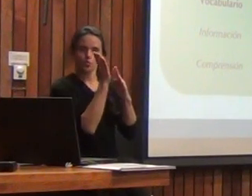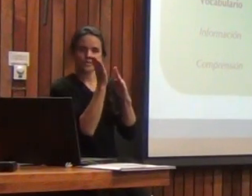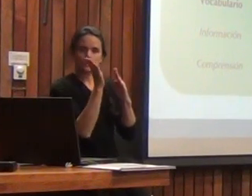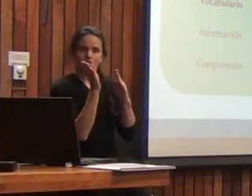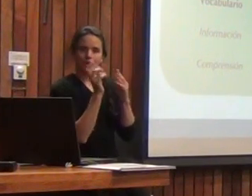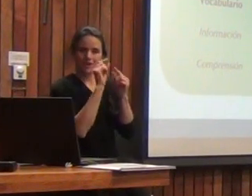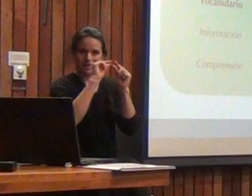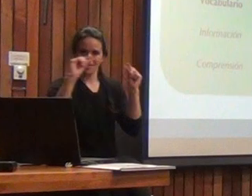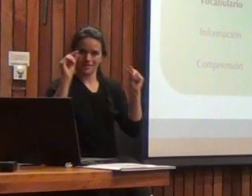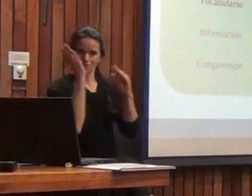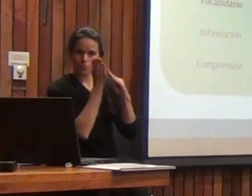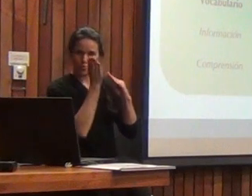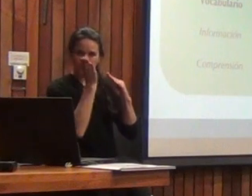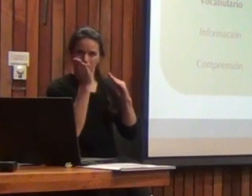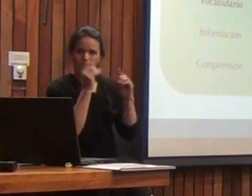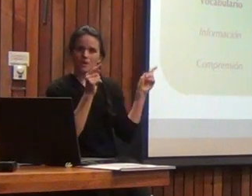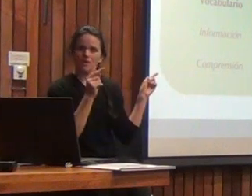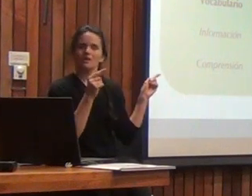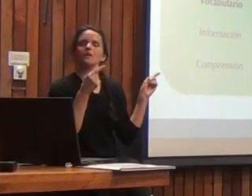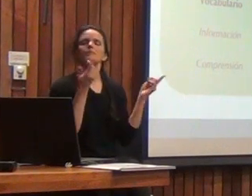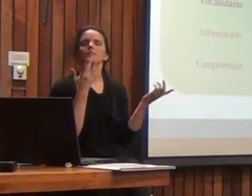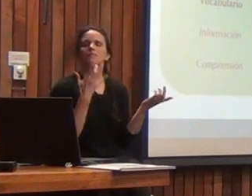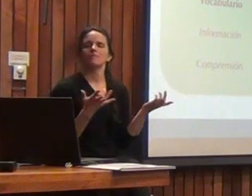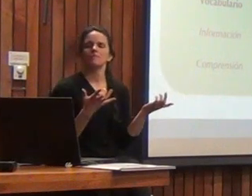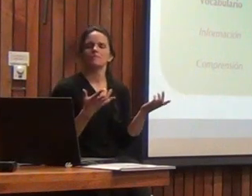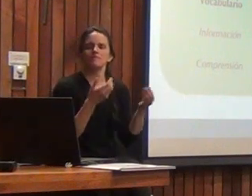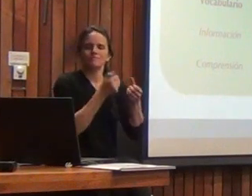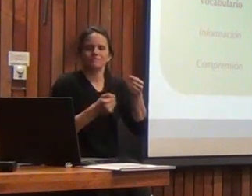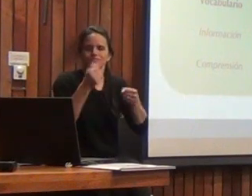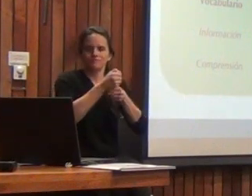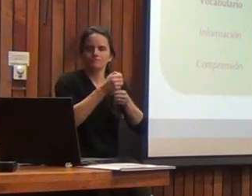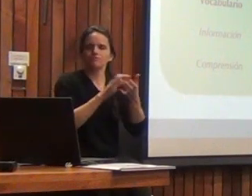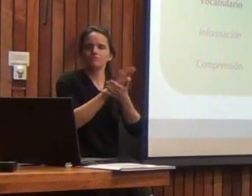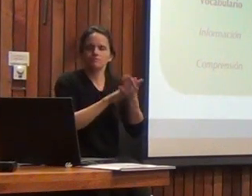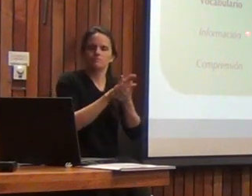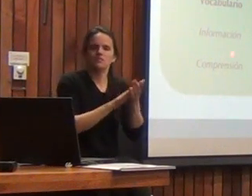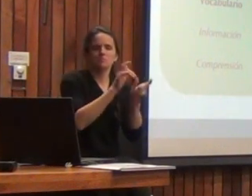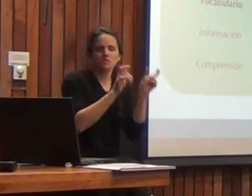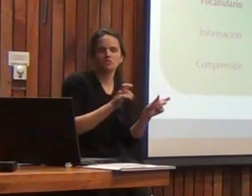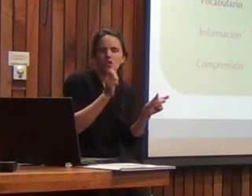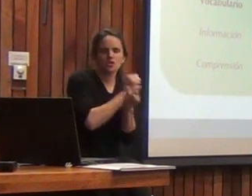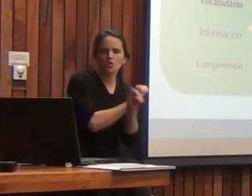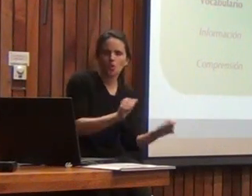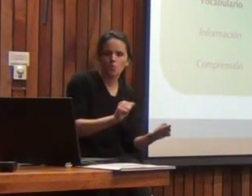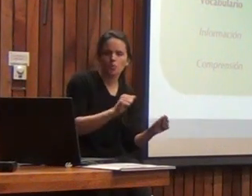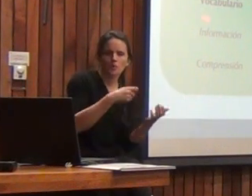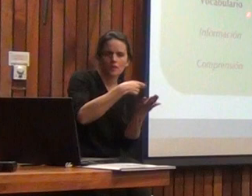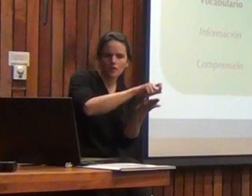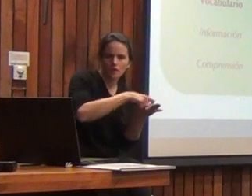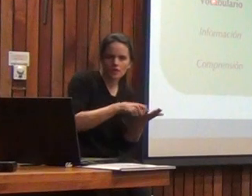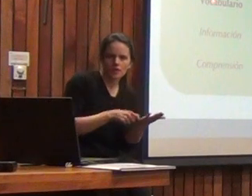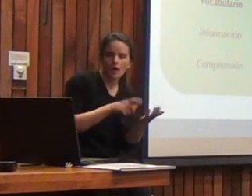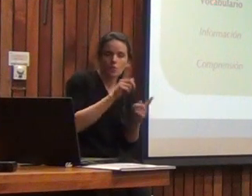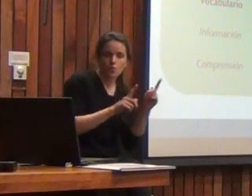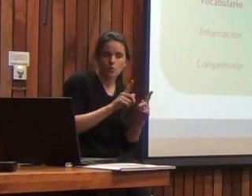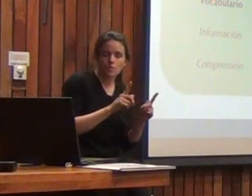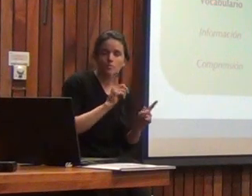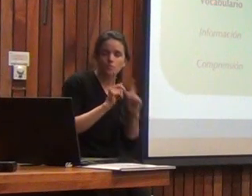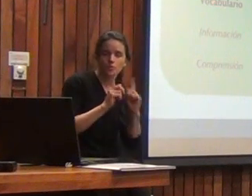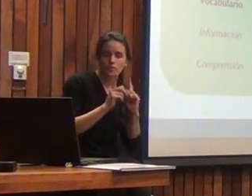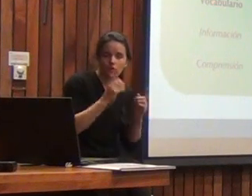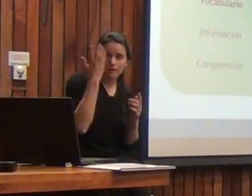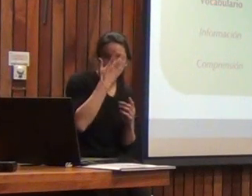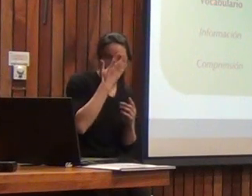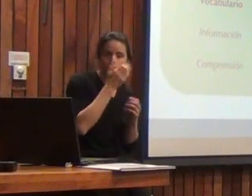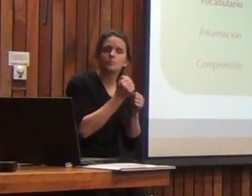son aquellas que sepan para realizar sustituciones. por algún motivo alguna persona no puede aplicar alguna de las pruebas que están en negrita,